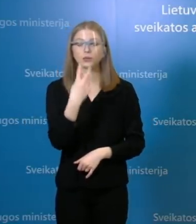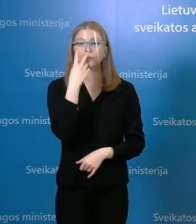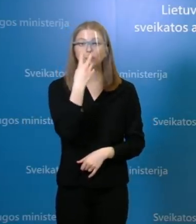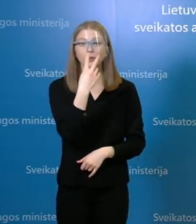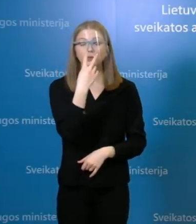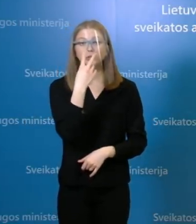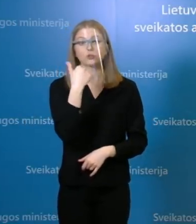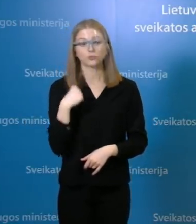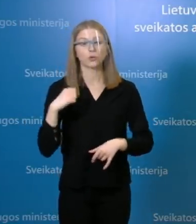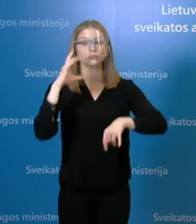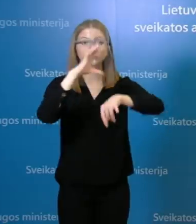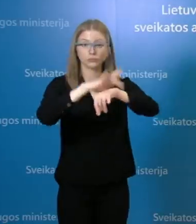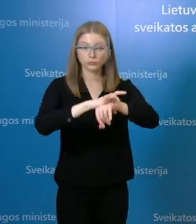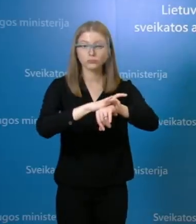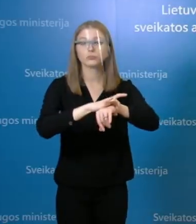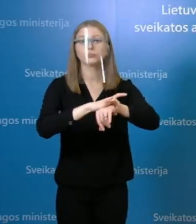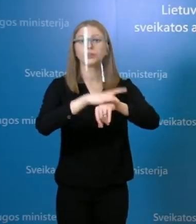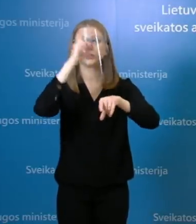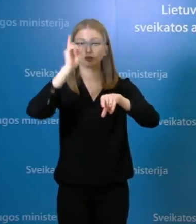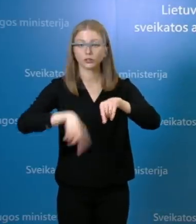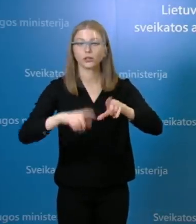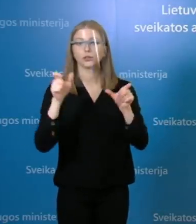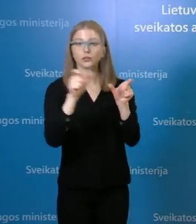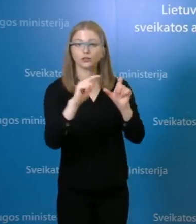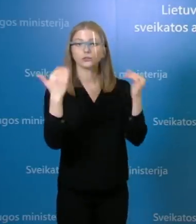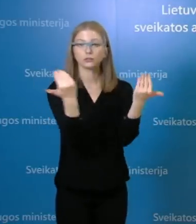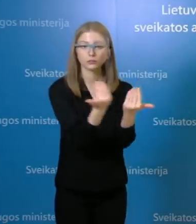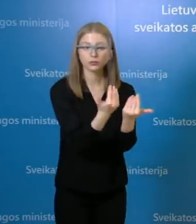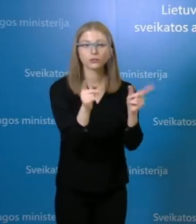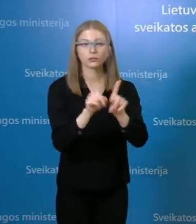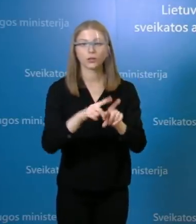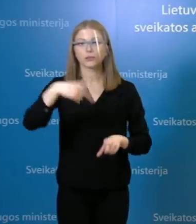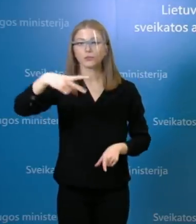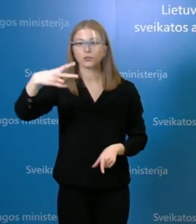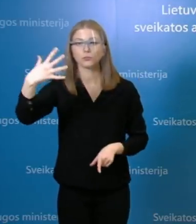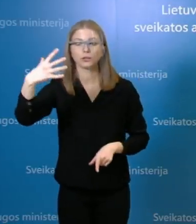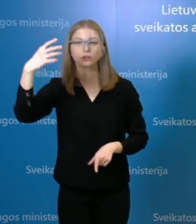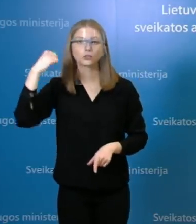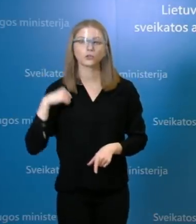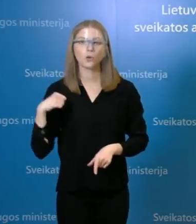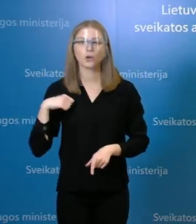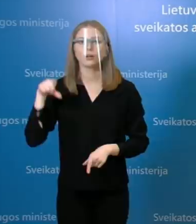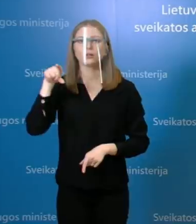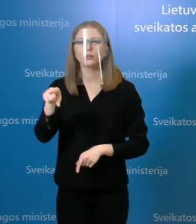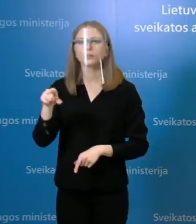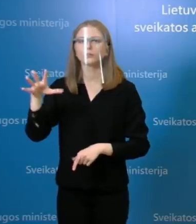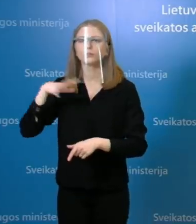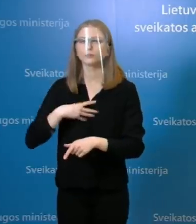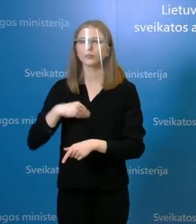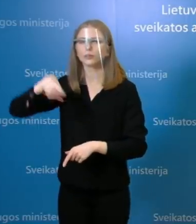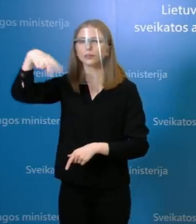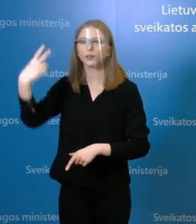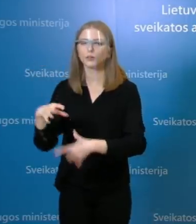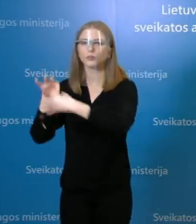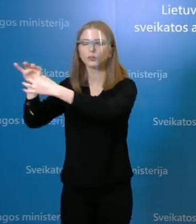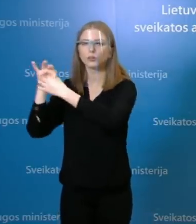laiku izoliuoti, net ir tie 25 esmenis, kurie yra susijęs su Vilniaus miesto klinikinės ligonės židinių, žinoma labai gaila,